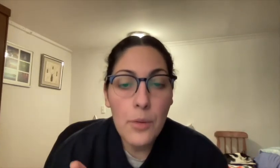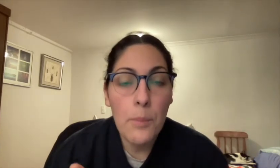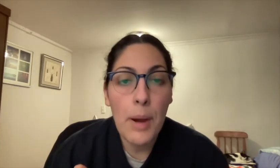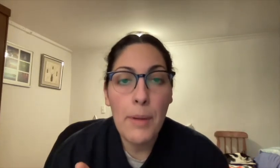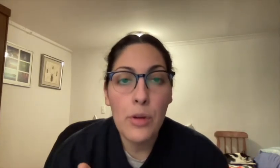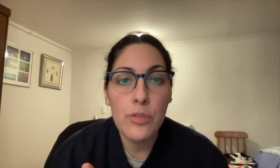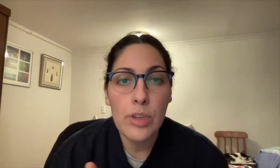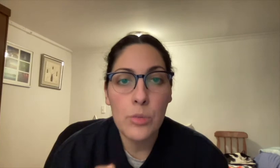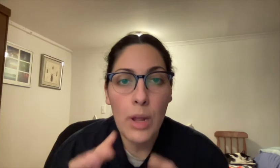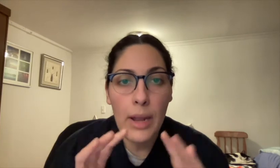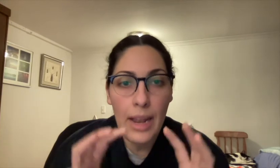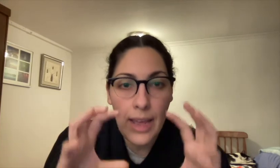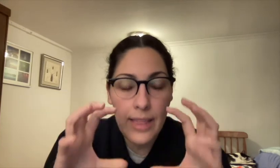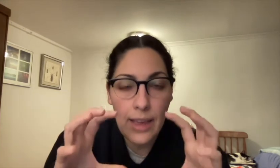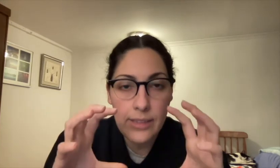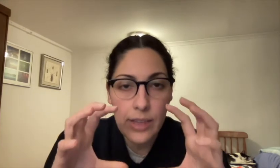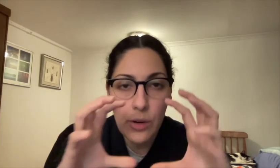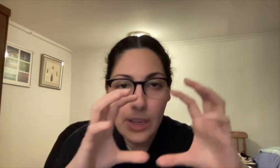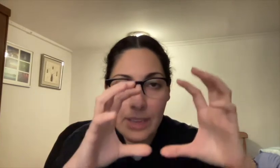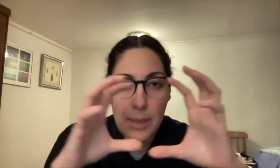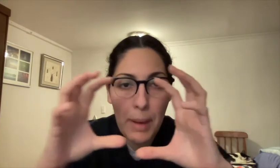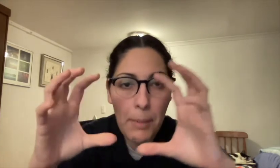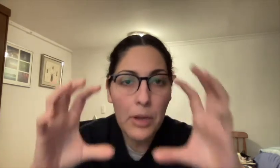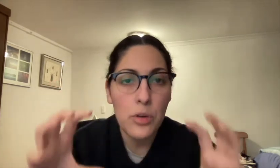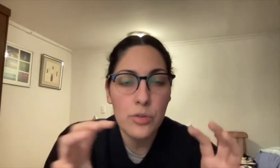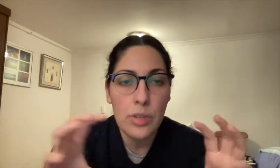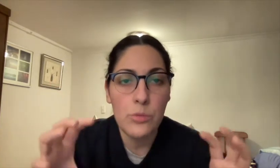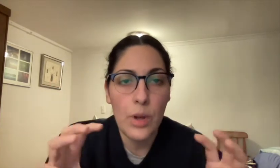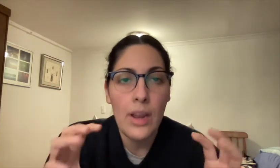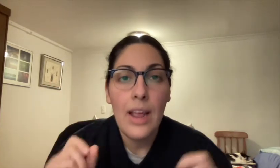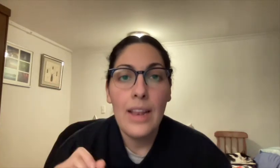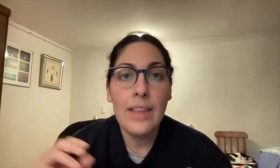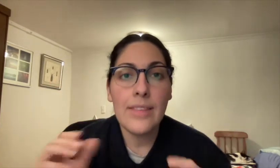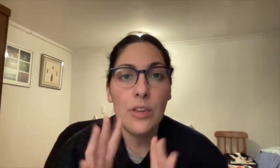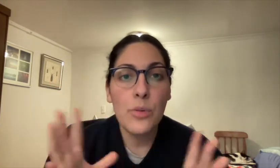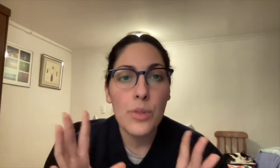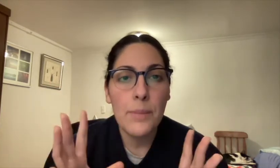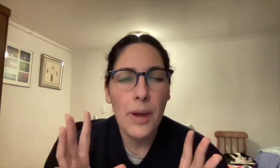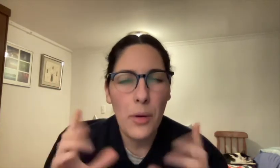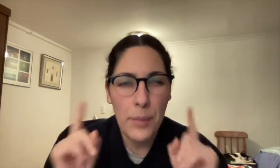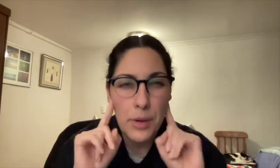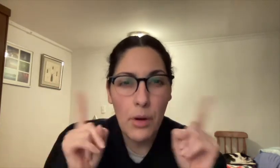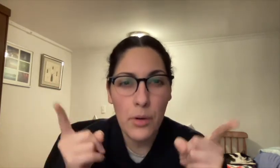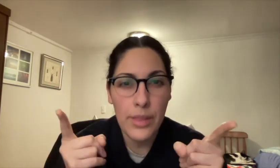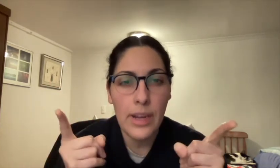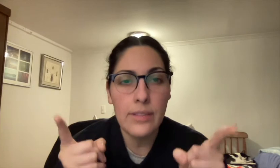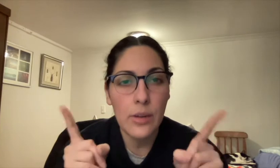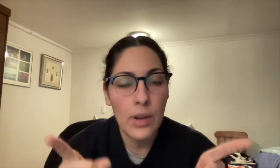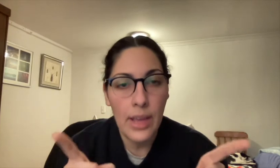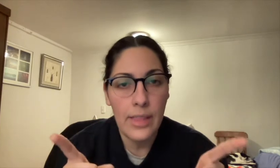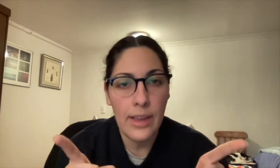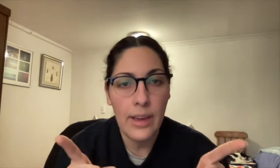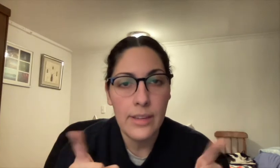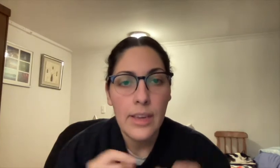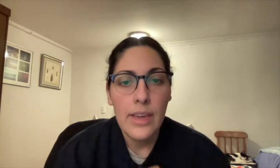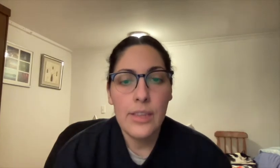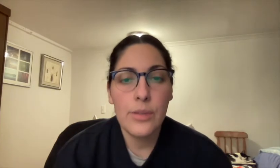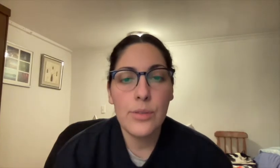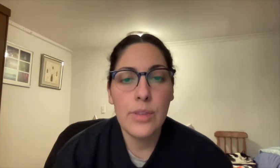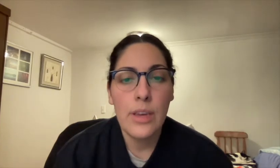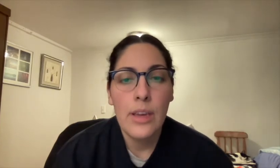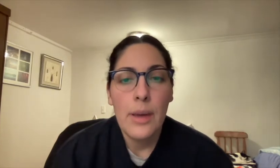hagan un mapa conceptual. La idea es que este mapa conceptual les ayude más o menos a ordenarse con la idea.